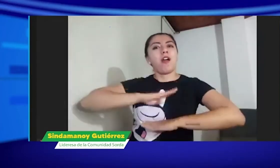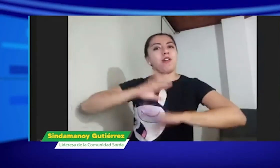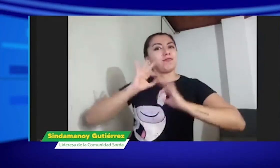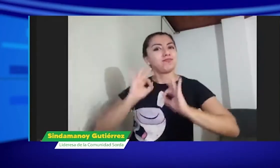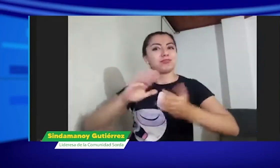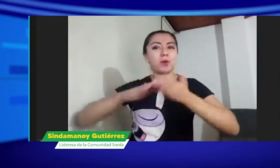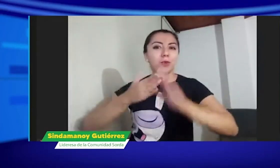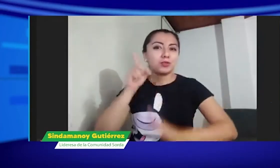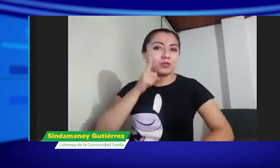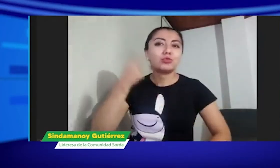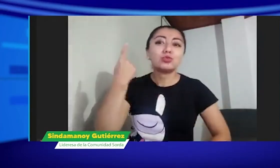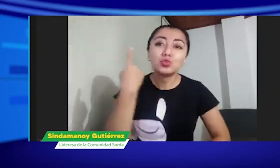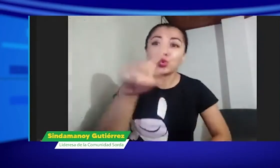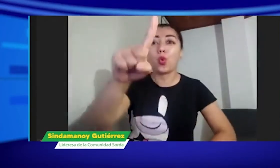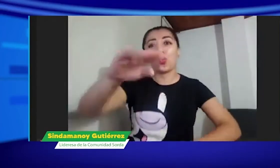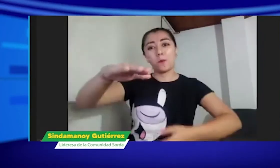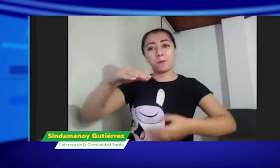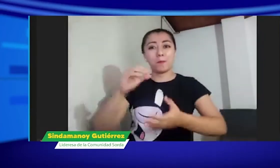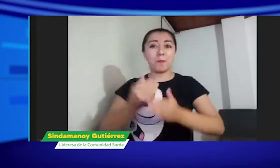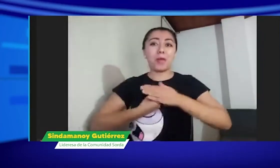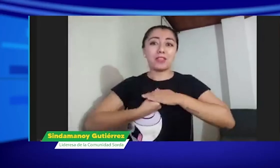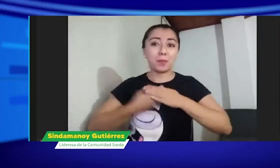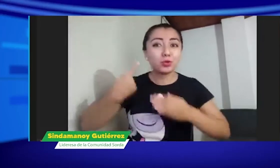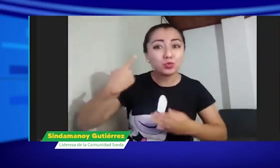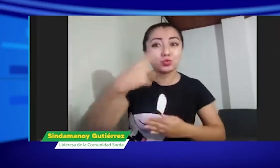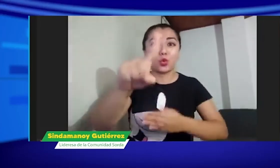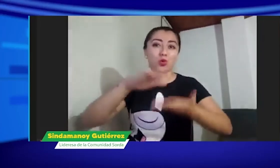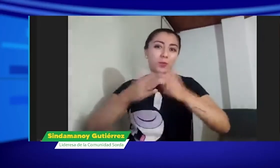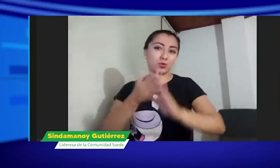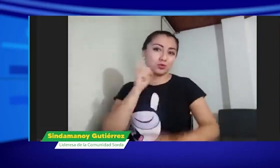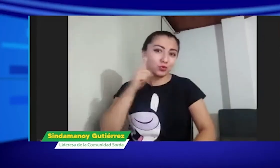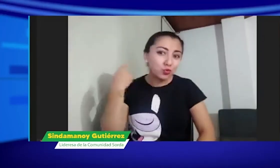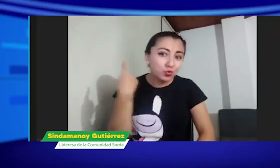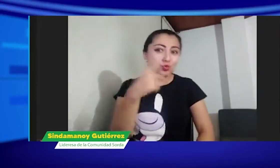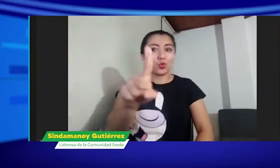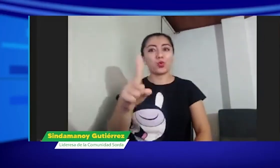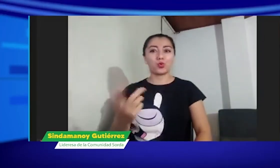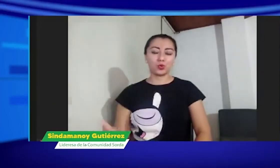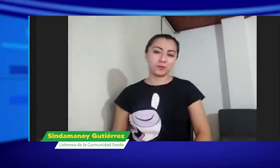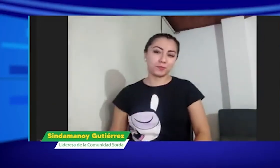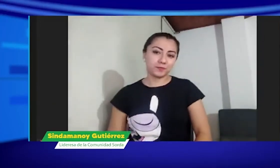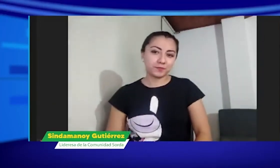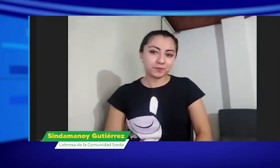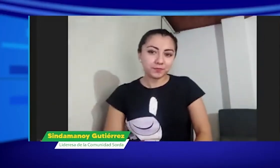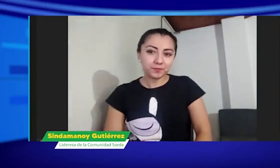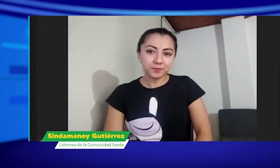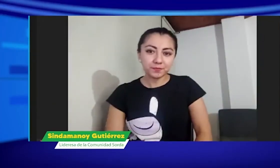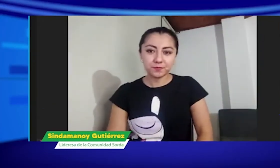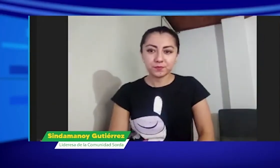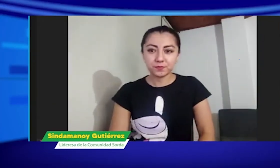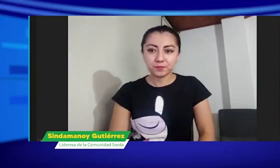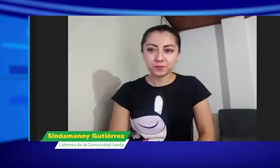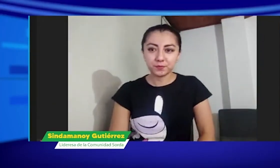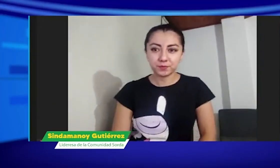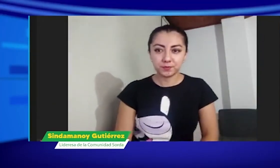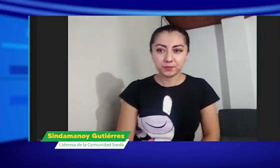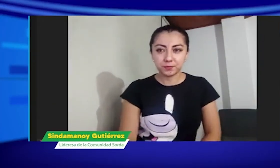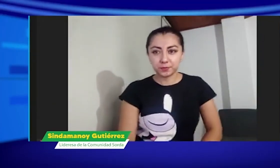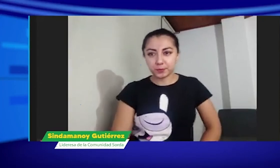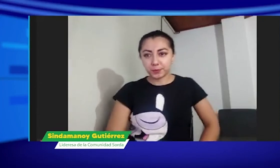y que esto permita que nosotros podamos tener esos movimientos para poder hacer esa incidencia y recordar